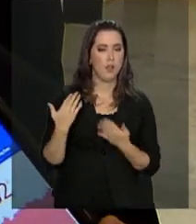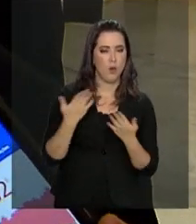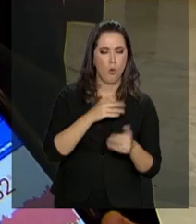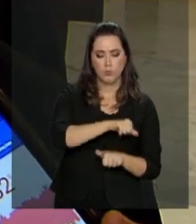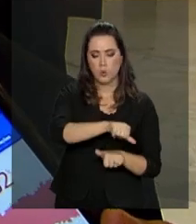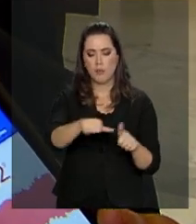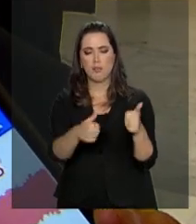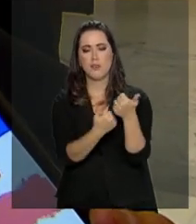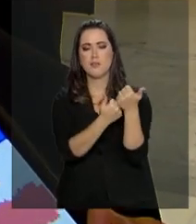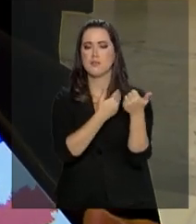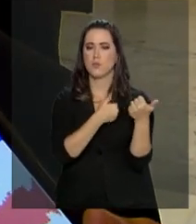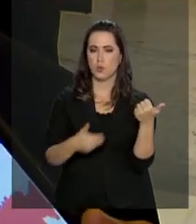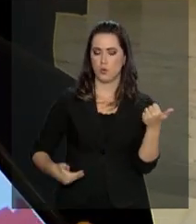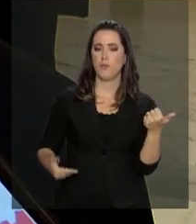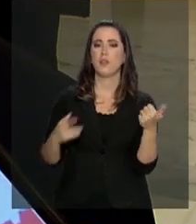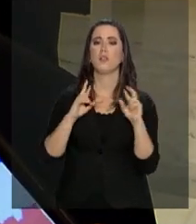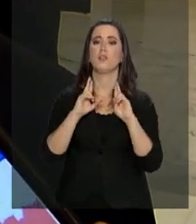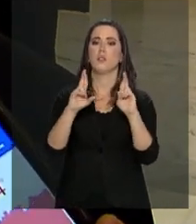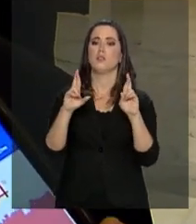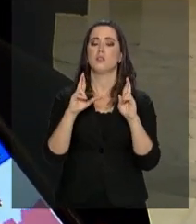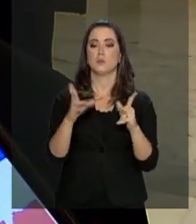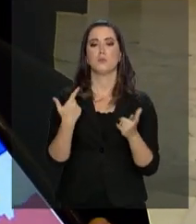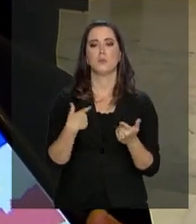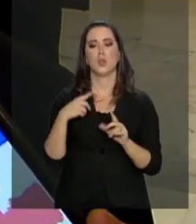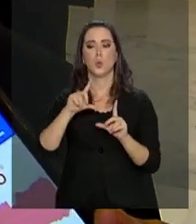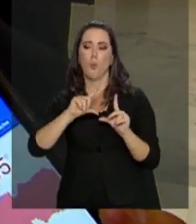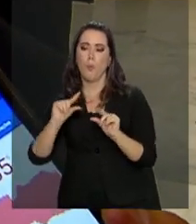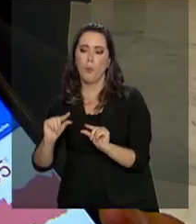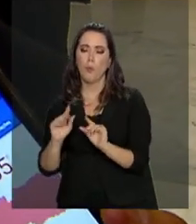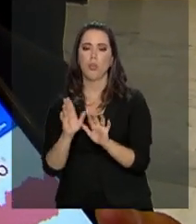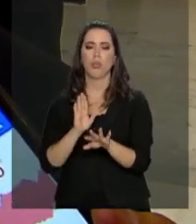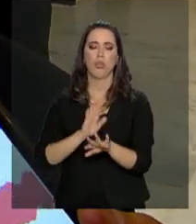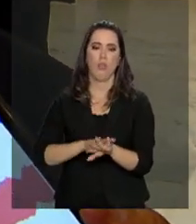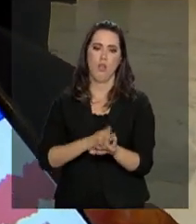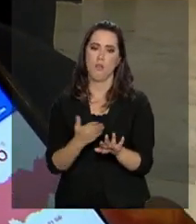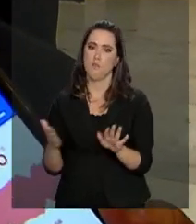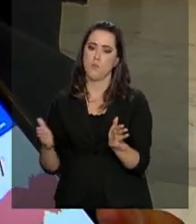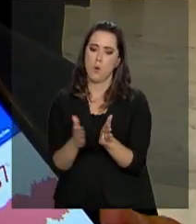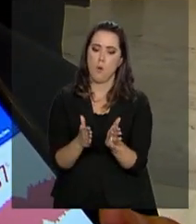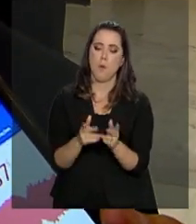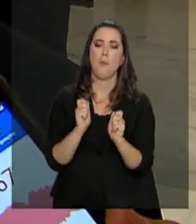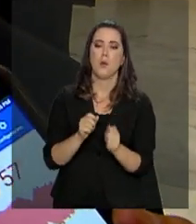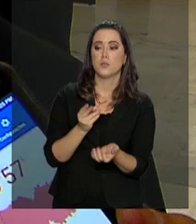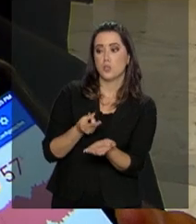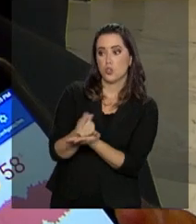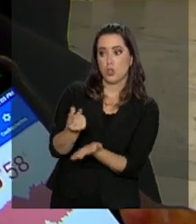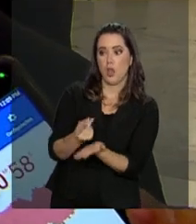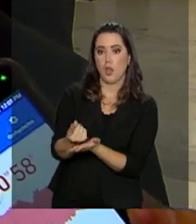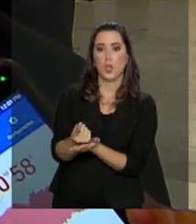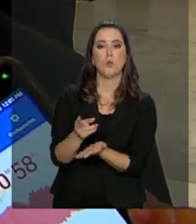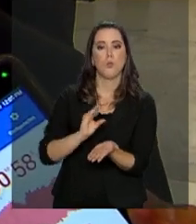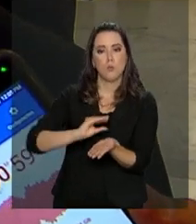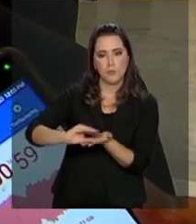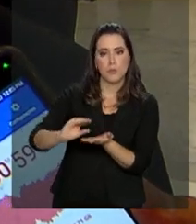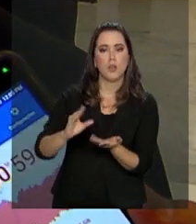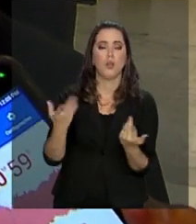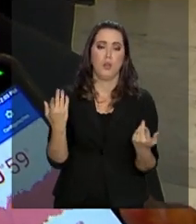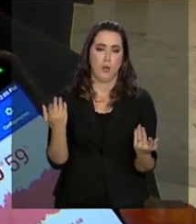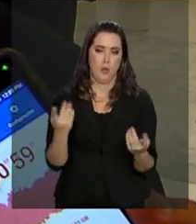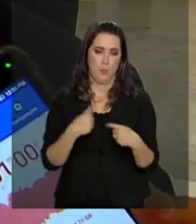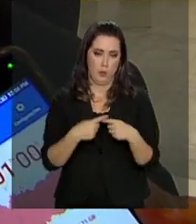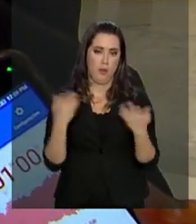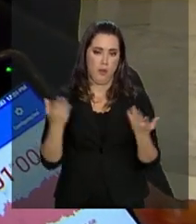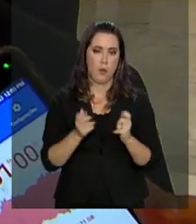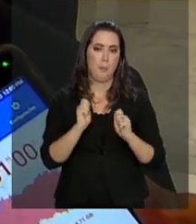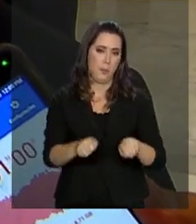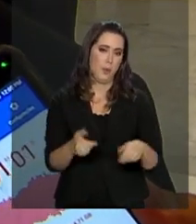transição, não é? Eu espero que em menor tempo possível nós possamos até mandar recursos para lá, porque a intervenção permite, e